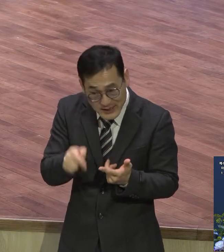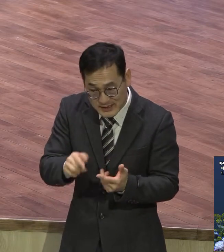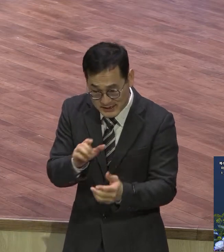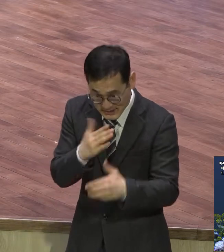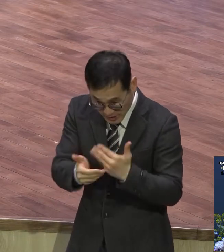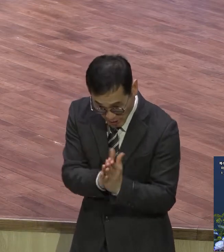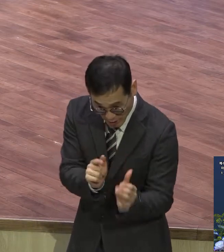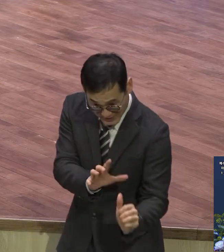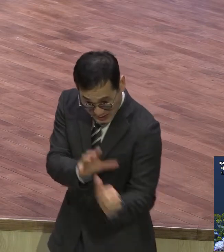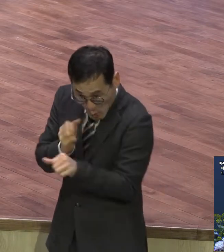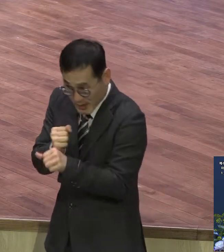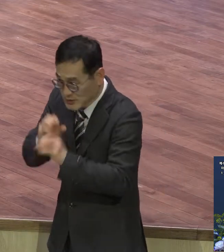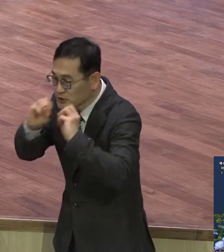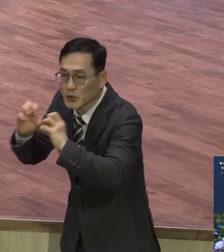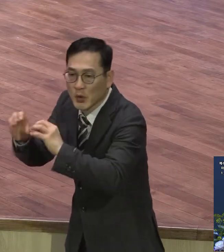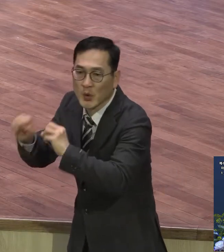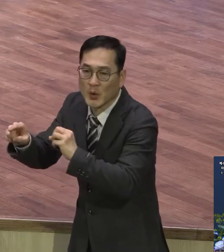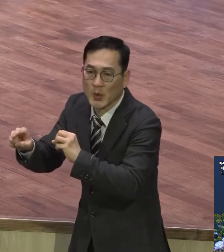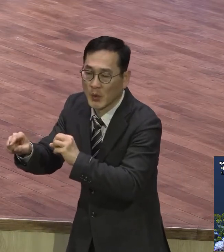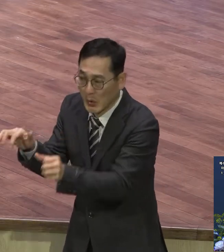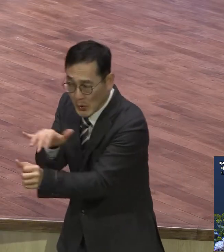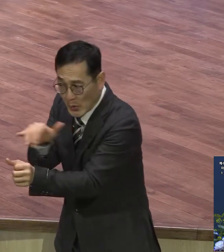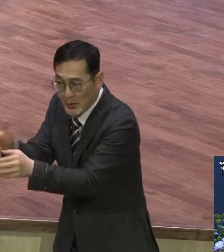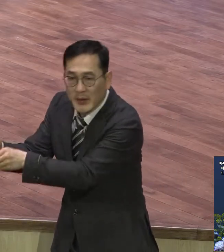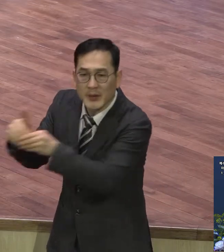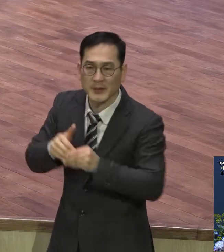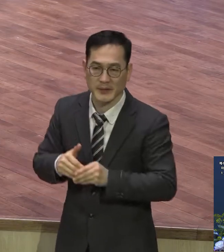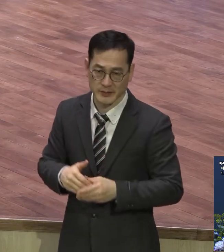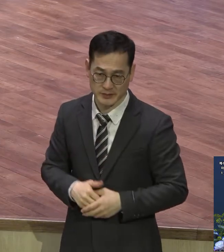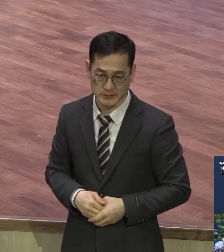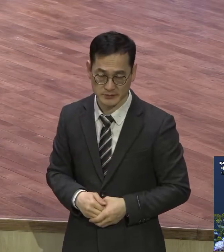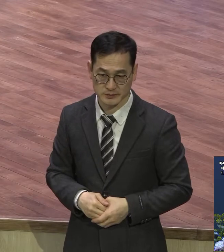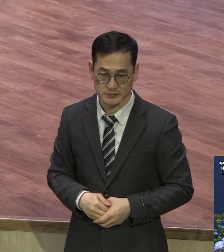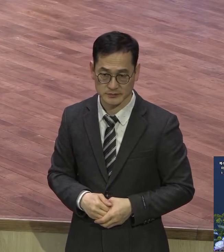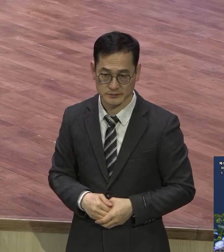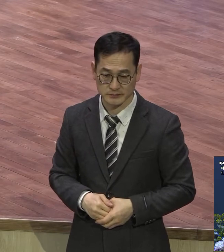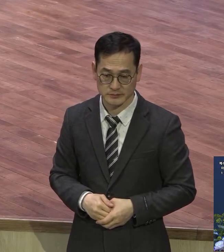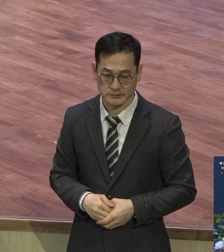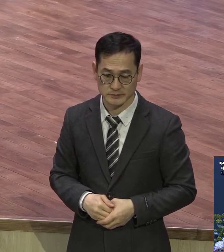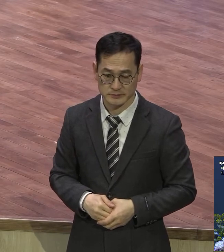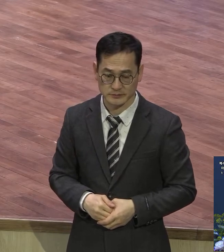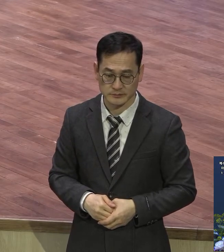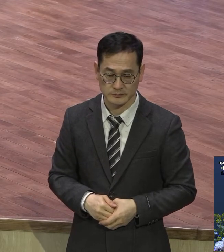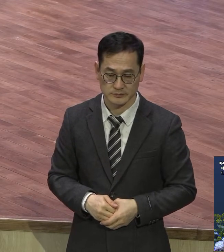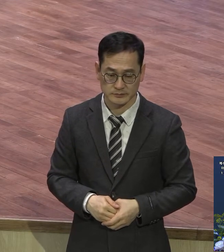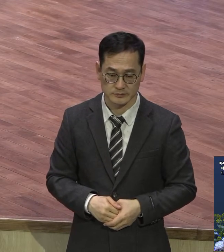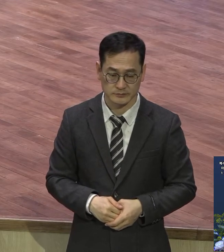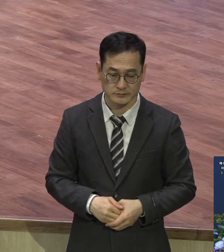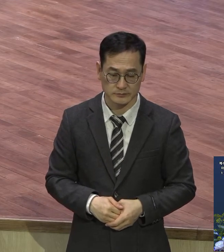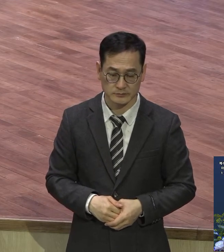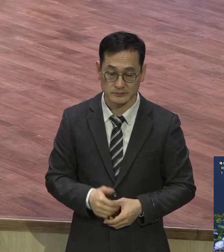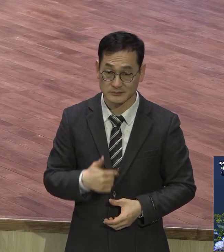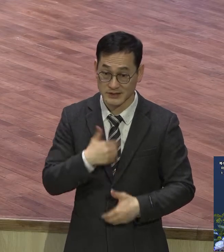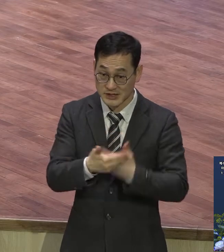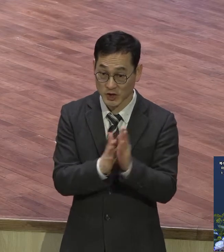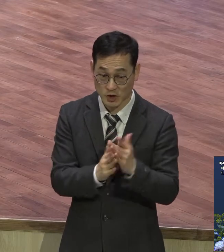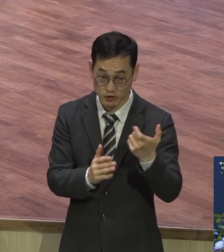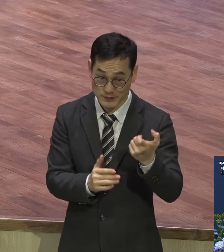이단들이 다 활용을 합니다 여기서 잘못되는 거예요 제가 장세기부터 계시록까지 66권 다 한 번 한